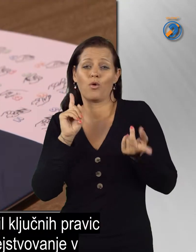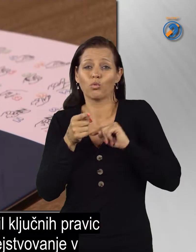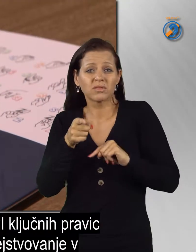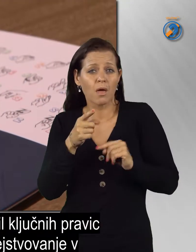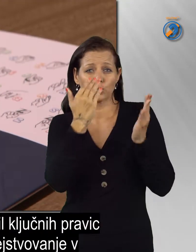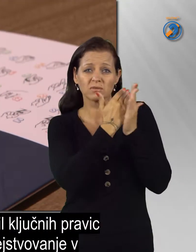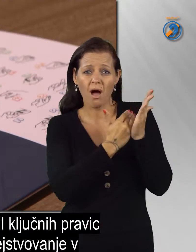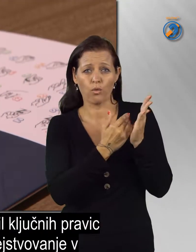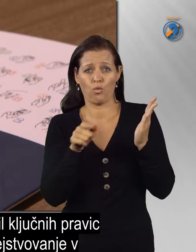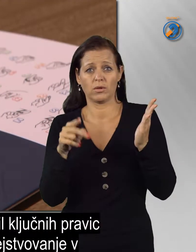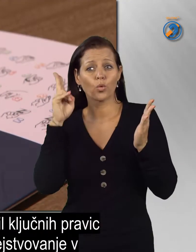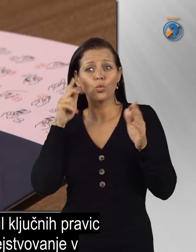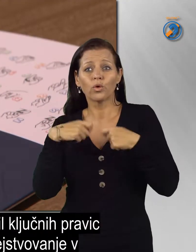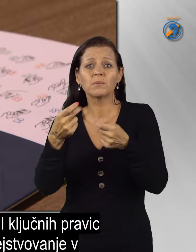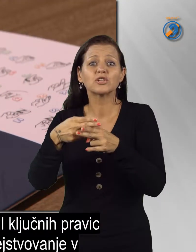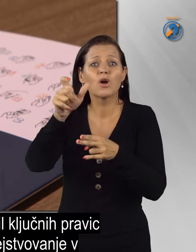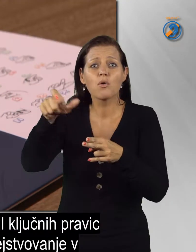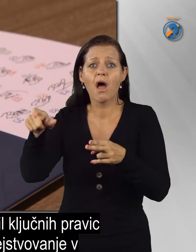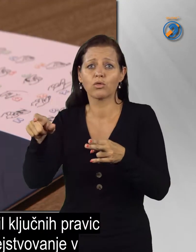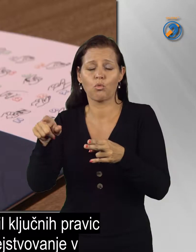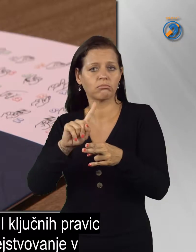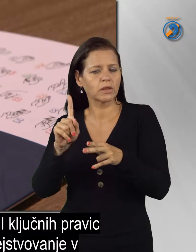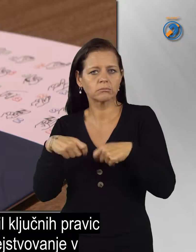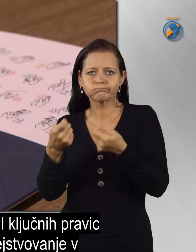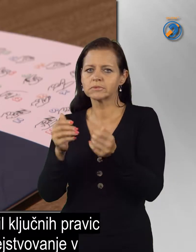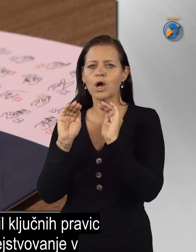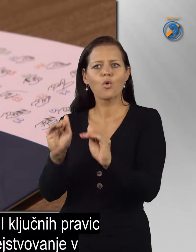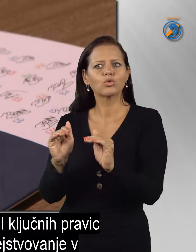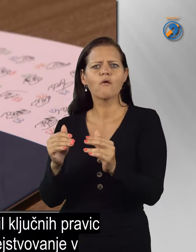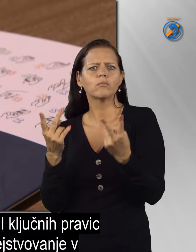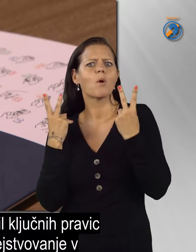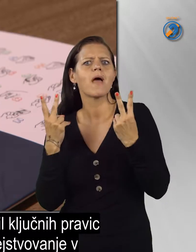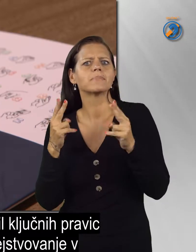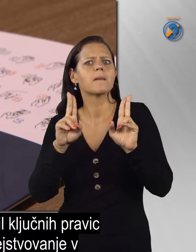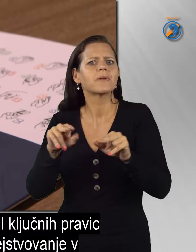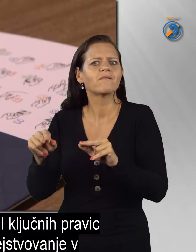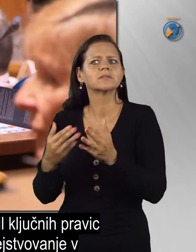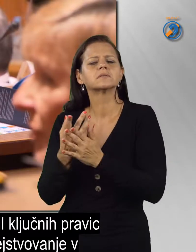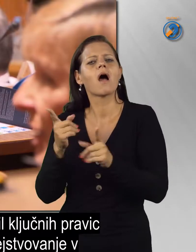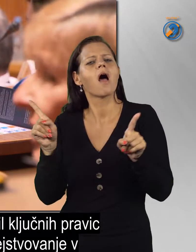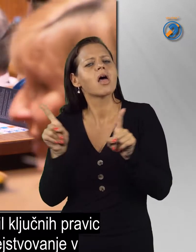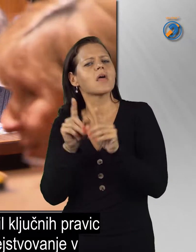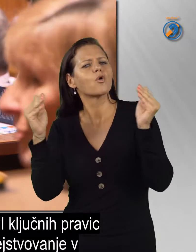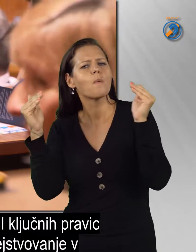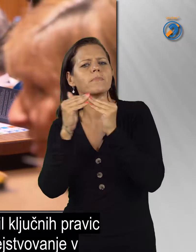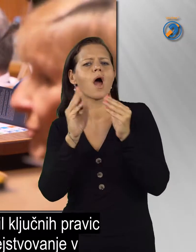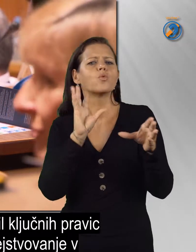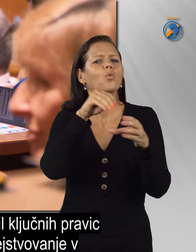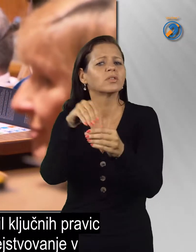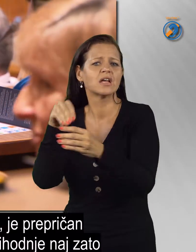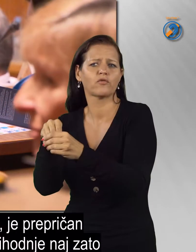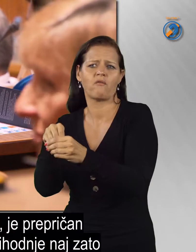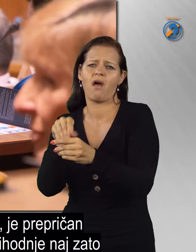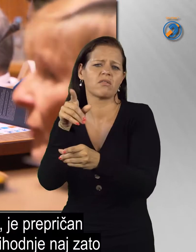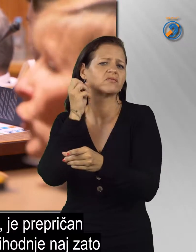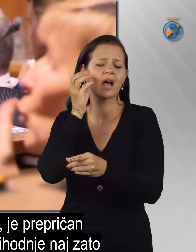Kljub temu zakon gluhim državljanom ni zagotovil ključnih pravic za enokopravno vdejstvovanje v vsakdanjem